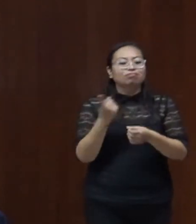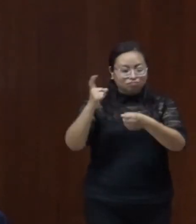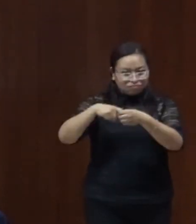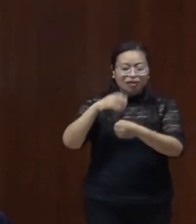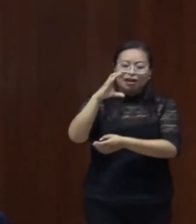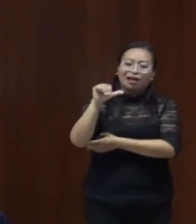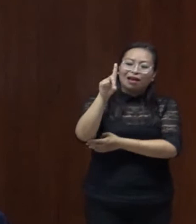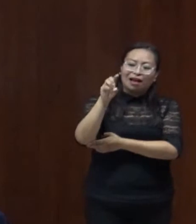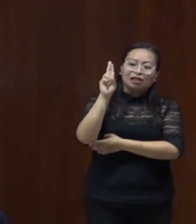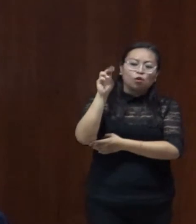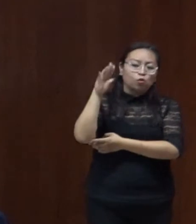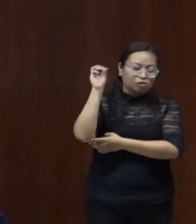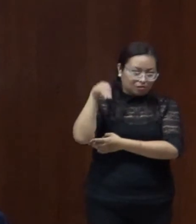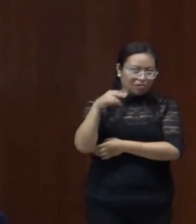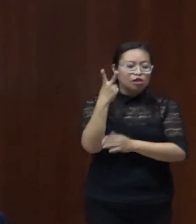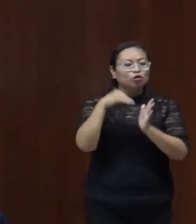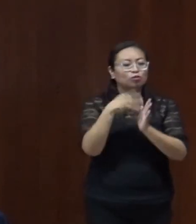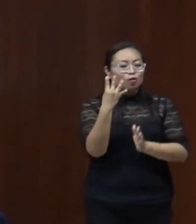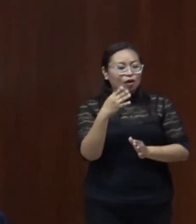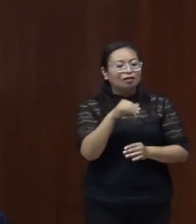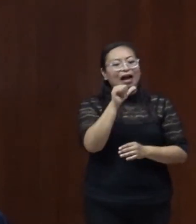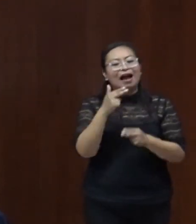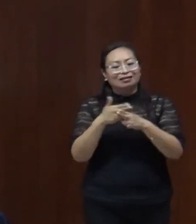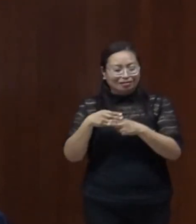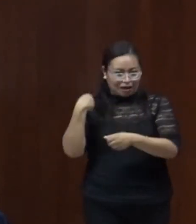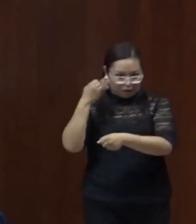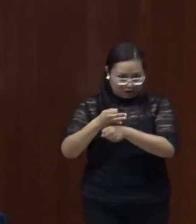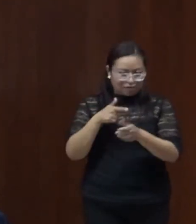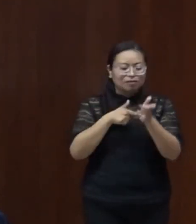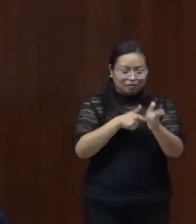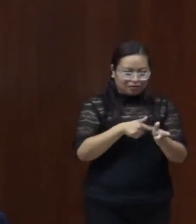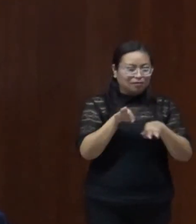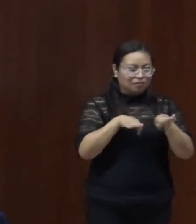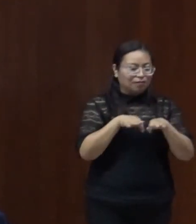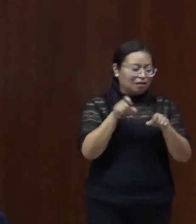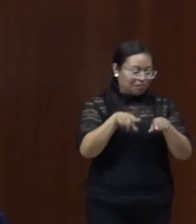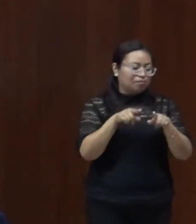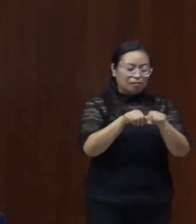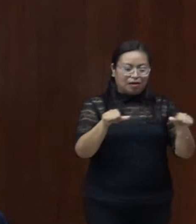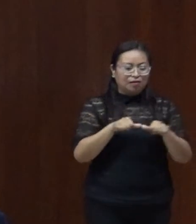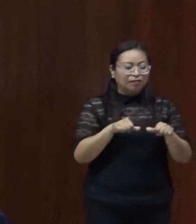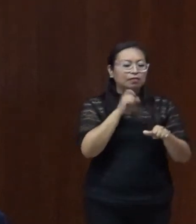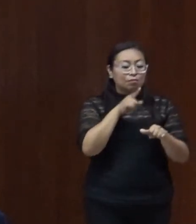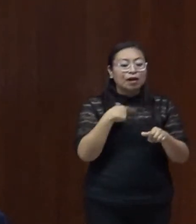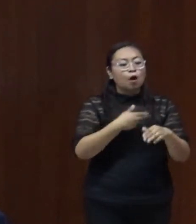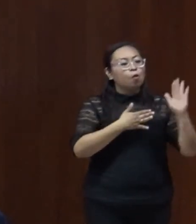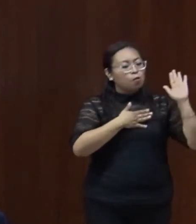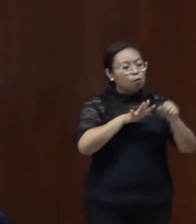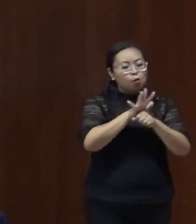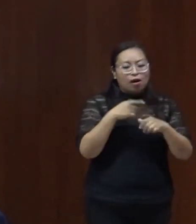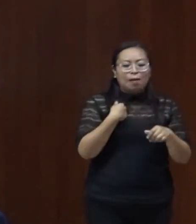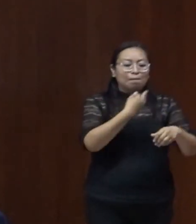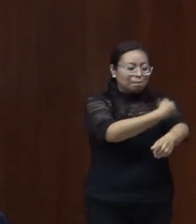la UNAM, de 2004 a la FEC. Promotora de los Derechos Humanos e Inclusión Social, Familiar y Ejimativa de las